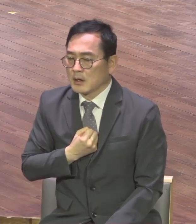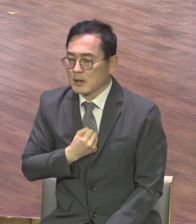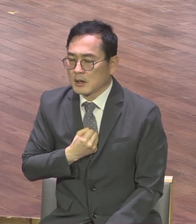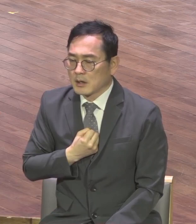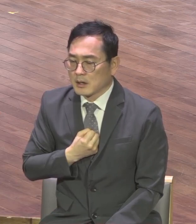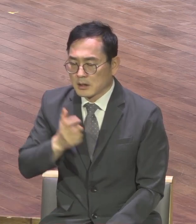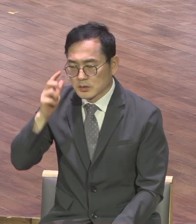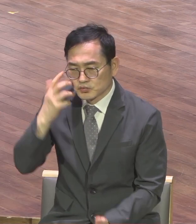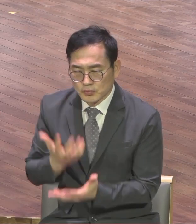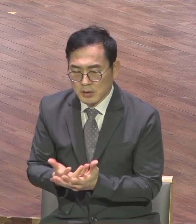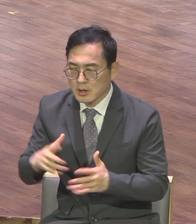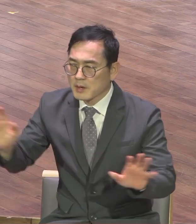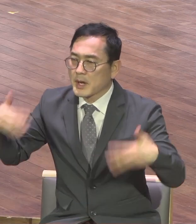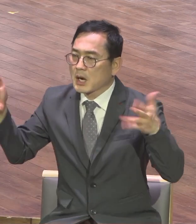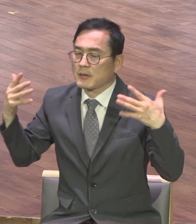누구에게나